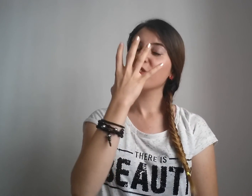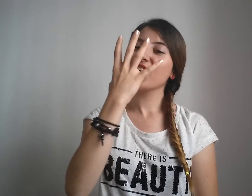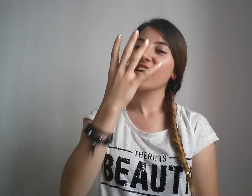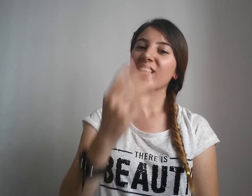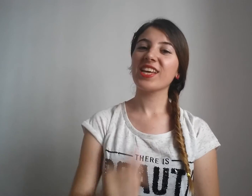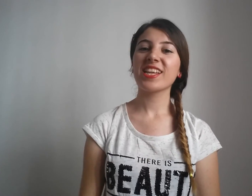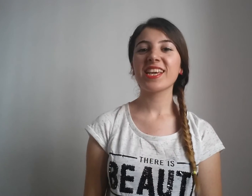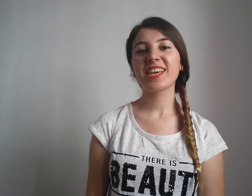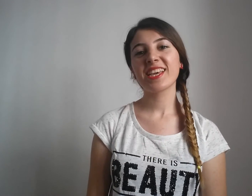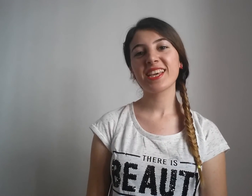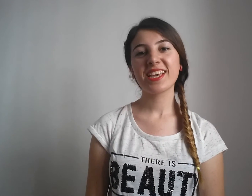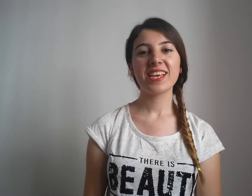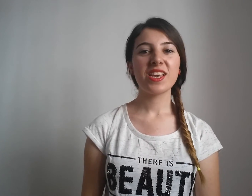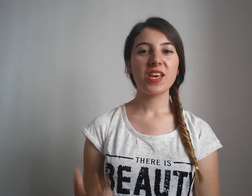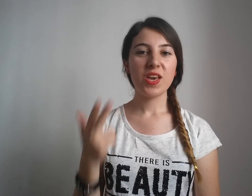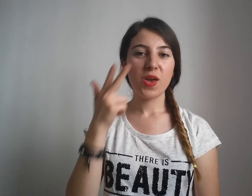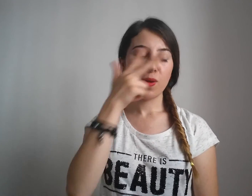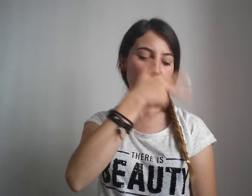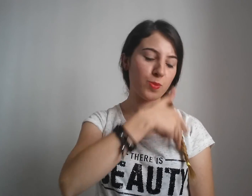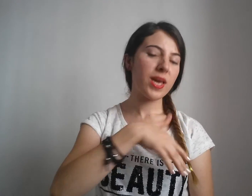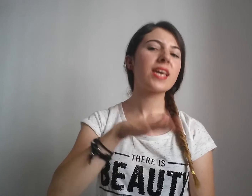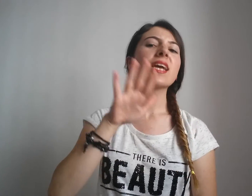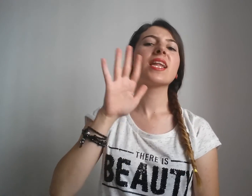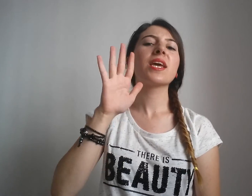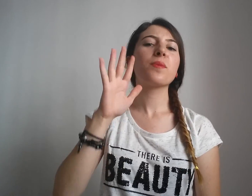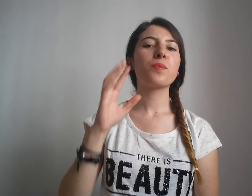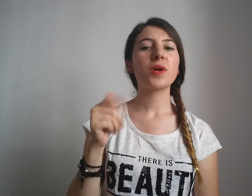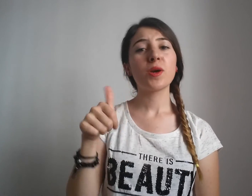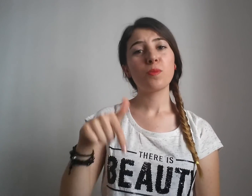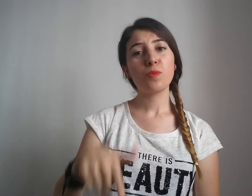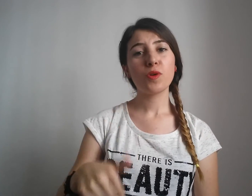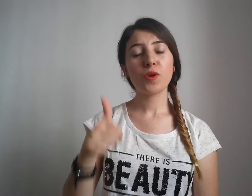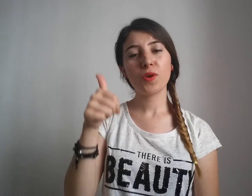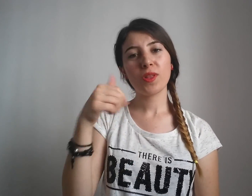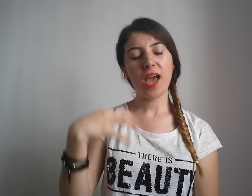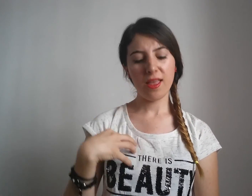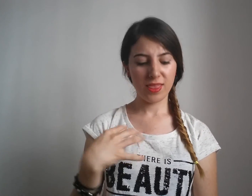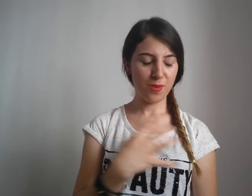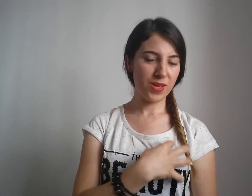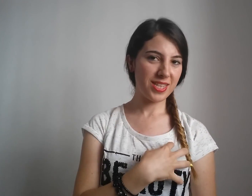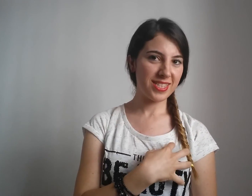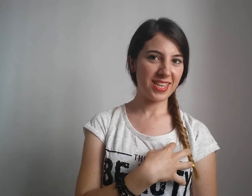çiçekleri, üzmeyelim bugün annemizi.